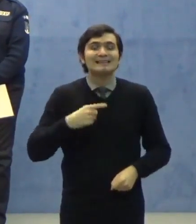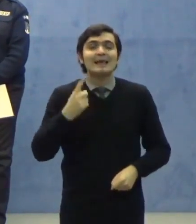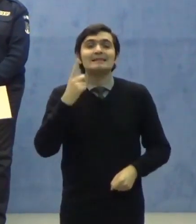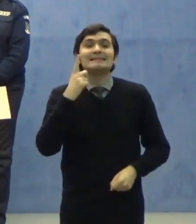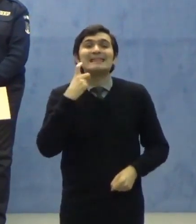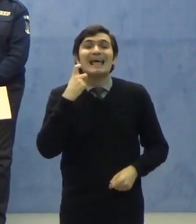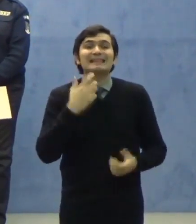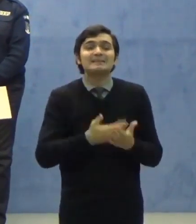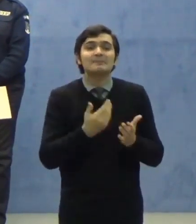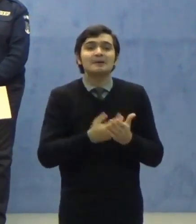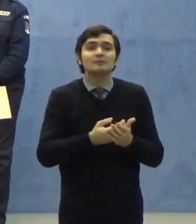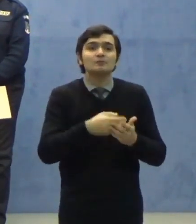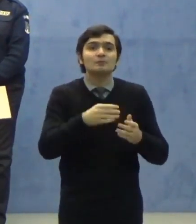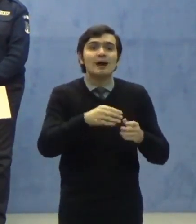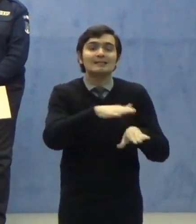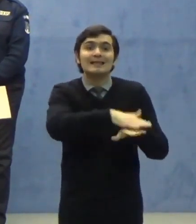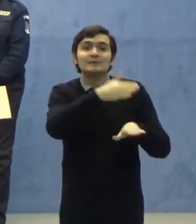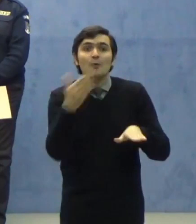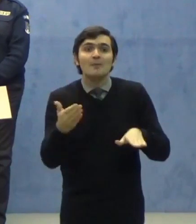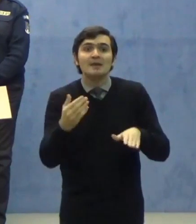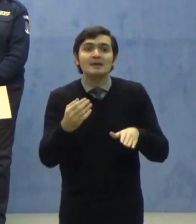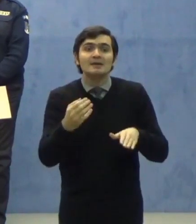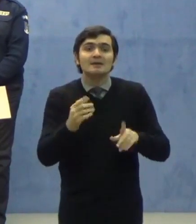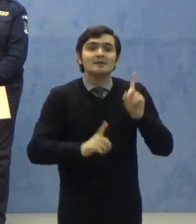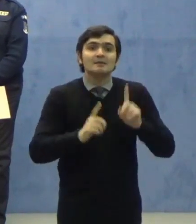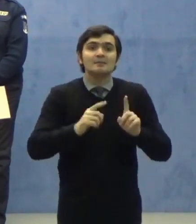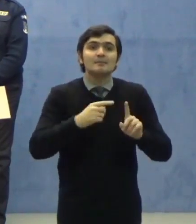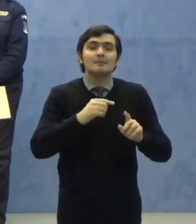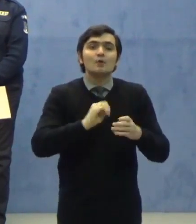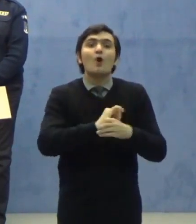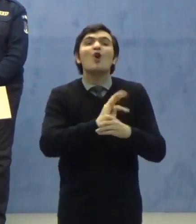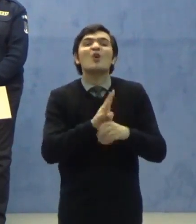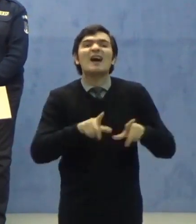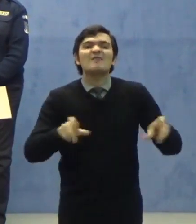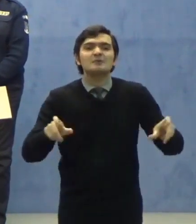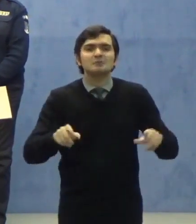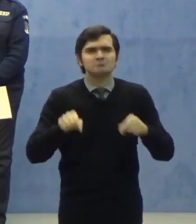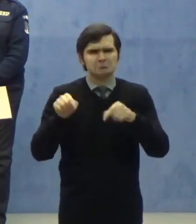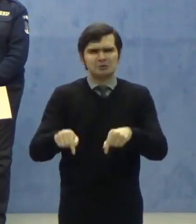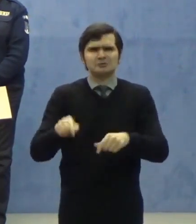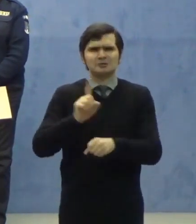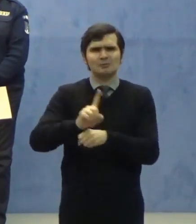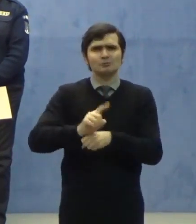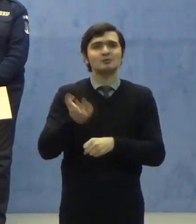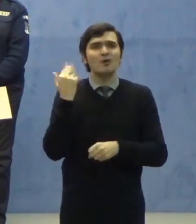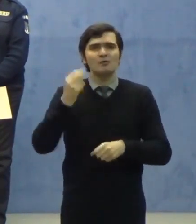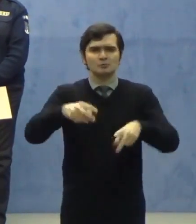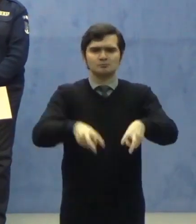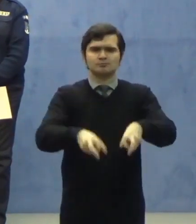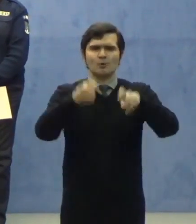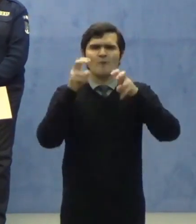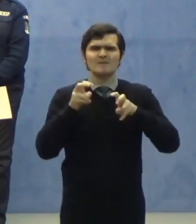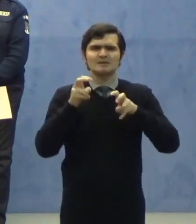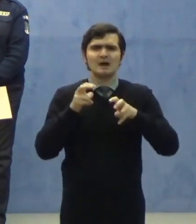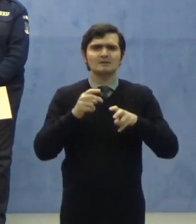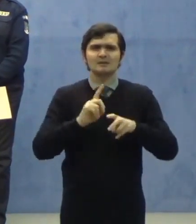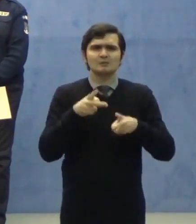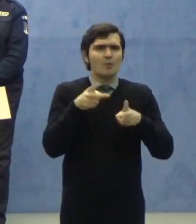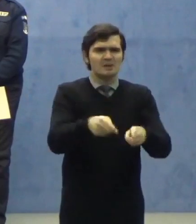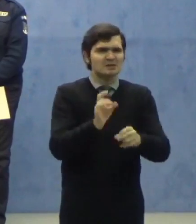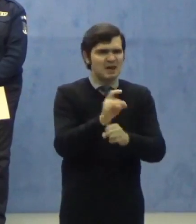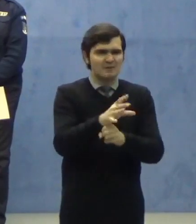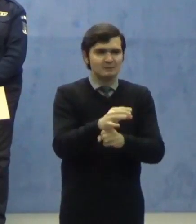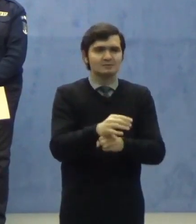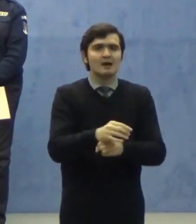infectării cu noul tip de coronavirus. Aceste produse au fost confiscate pentru a fi oprite de la vânzare și vor fi testate de